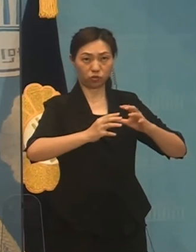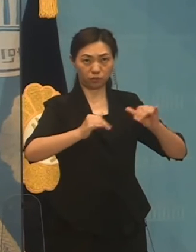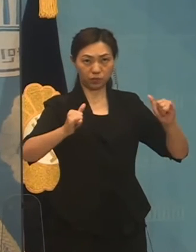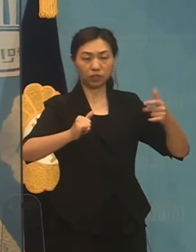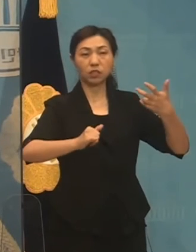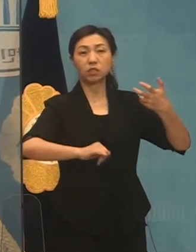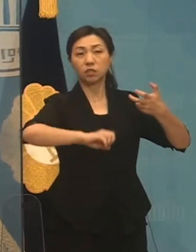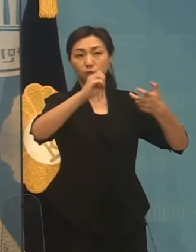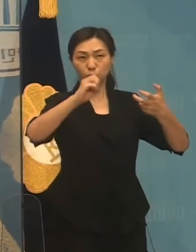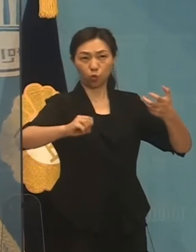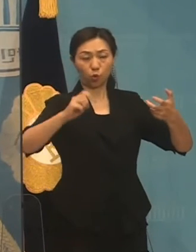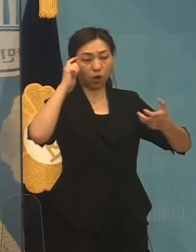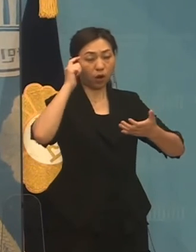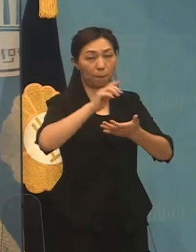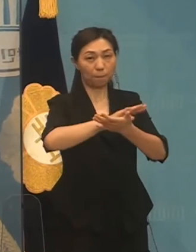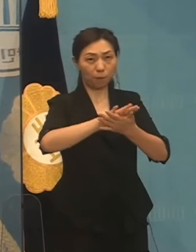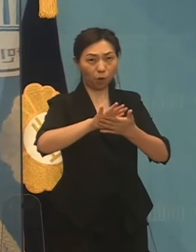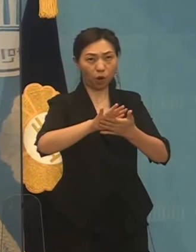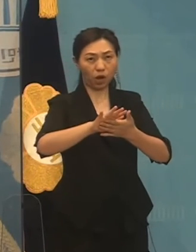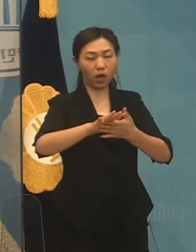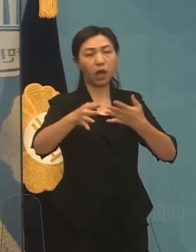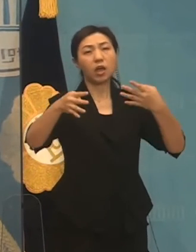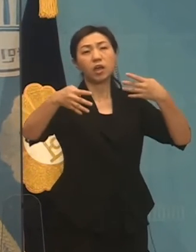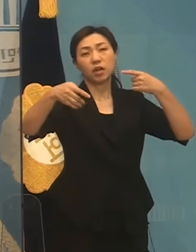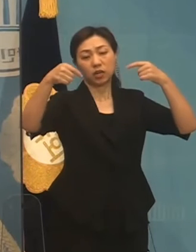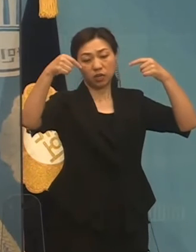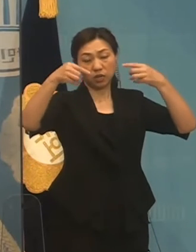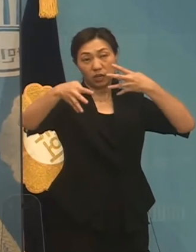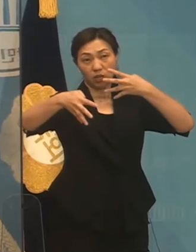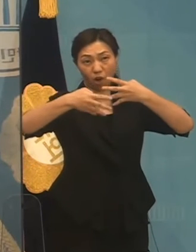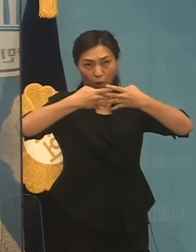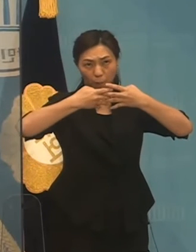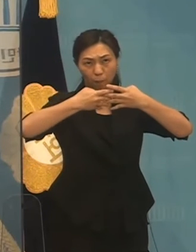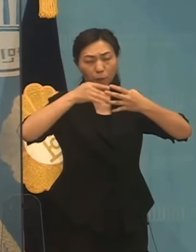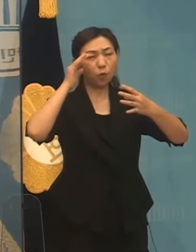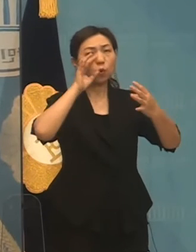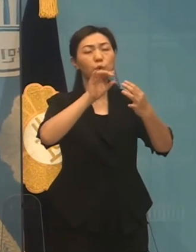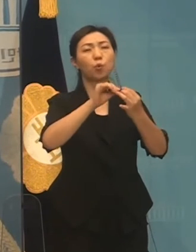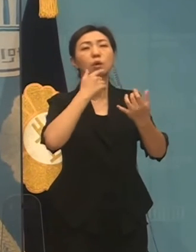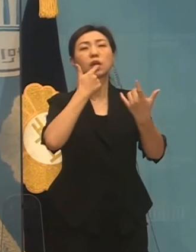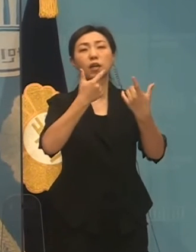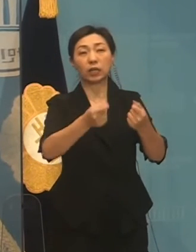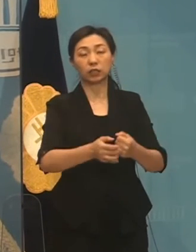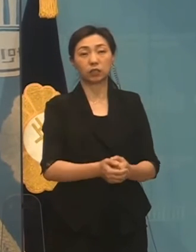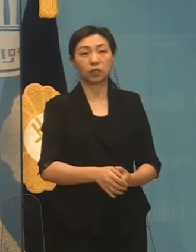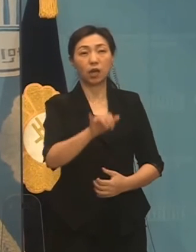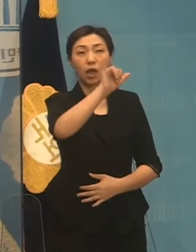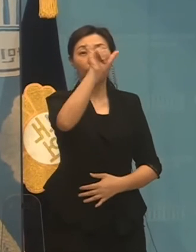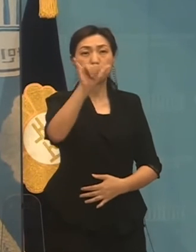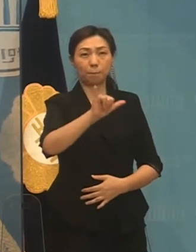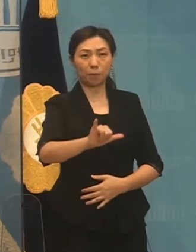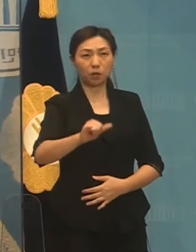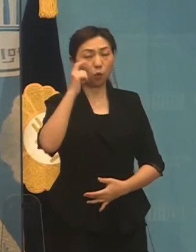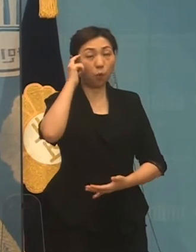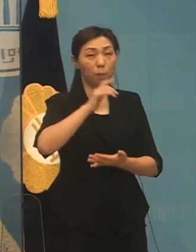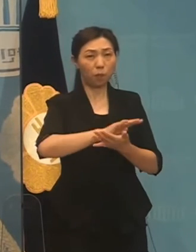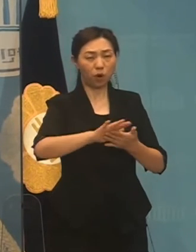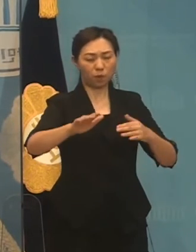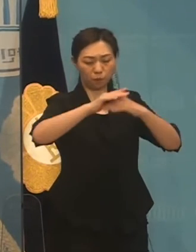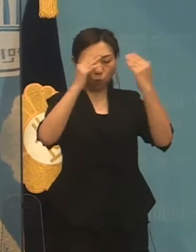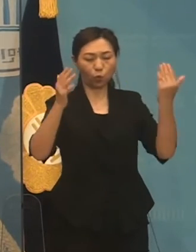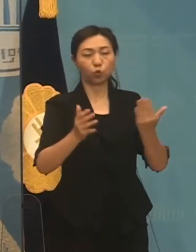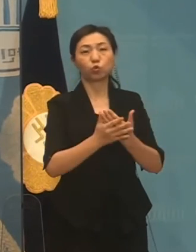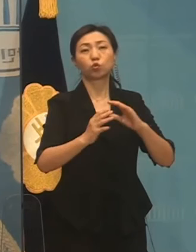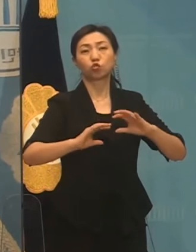평화협정에 동의한다는 최근 여론조사가 보여주듯 한반도 평화는 온 국민